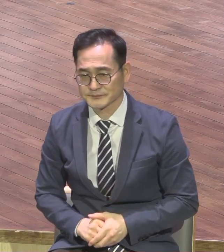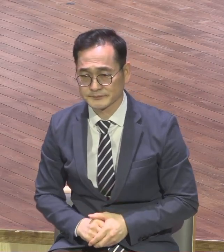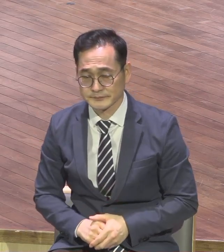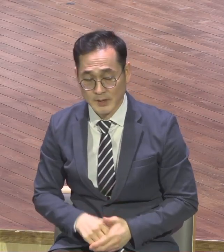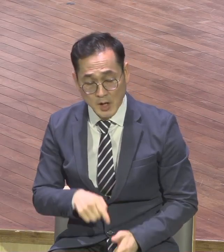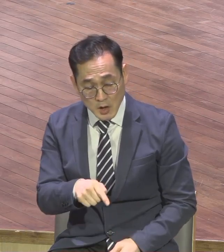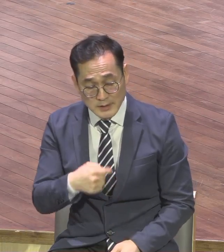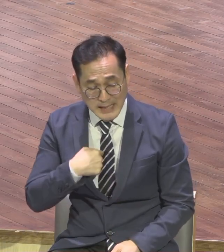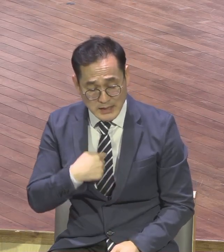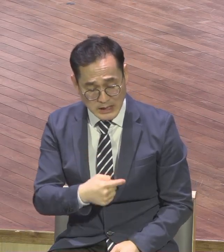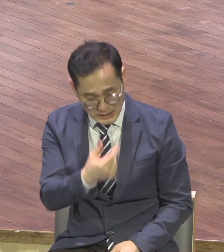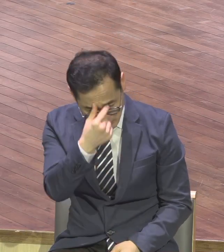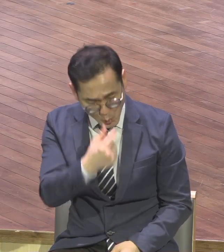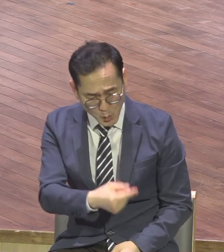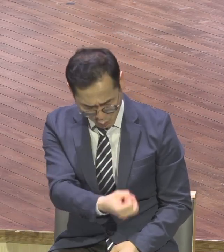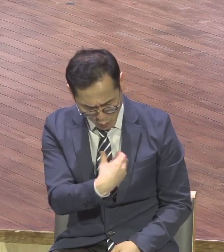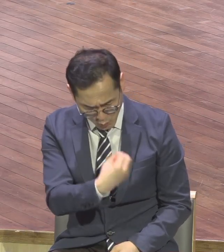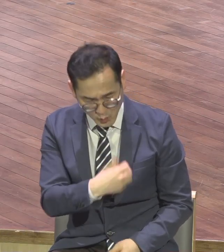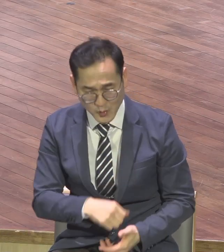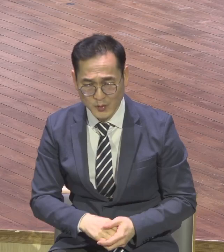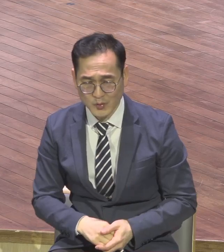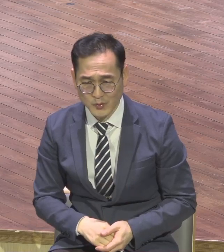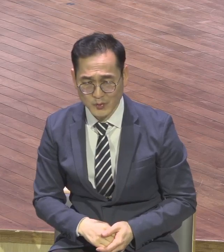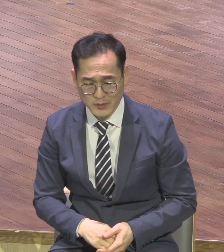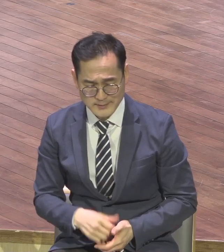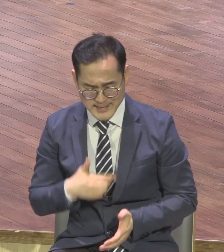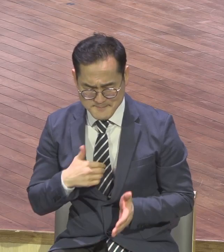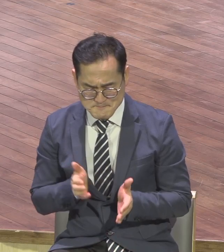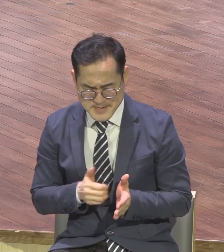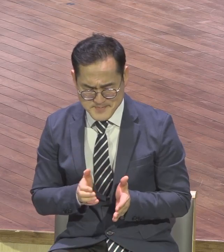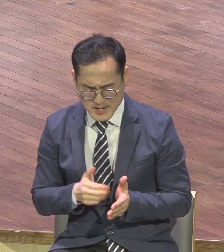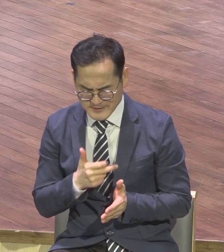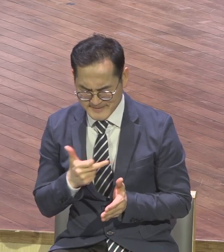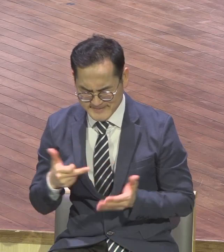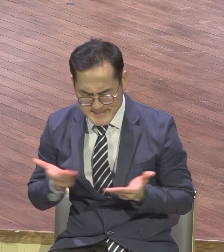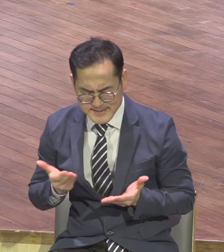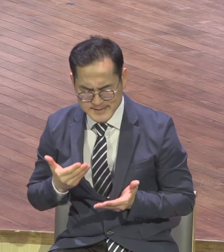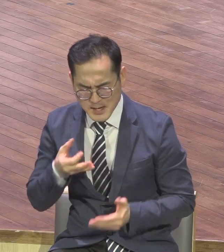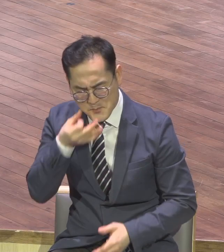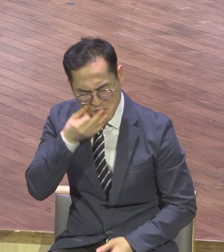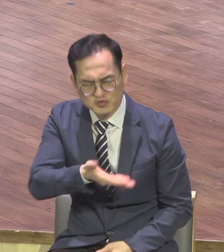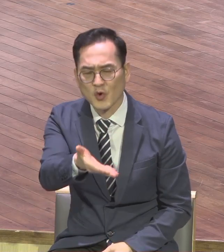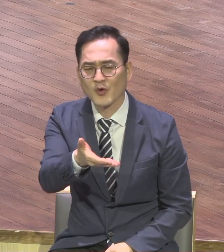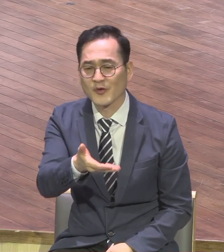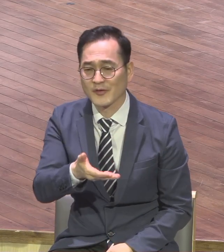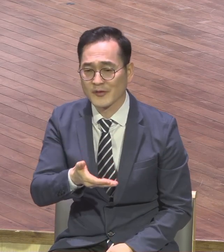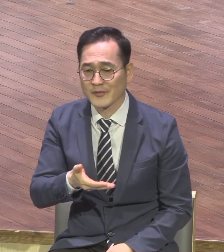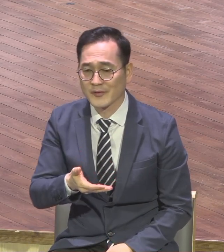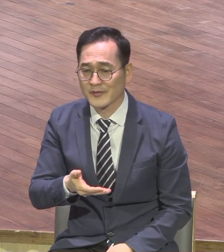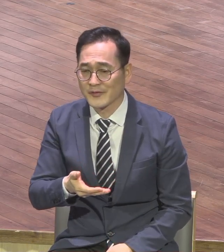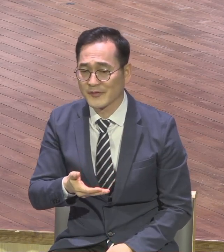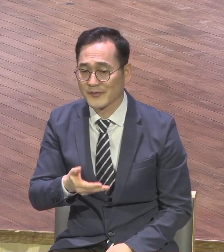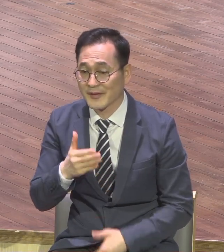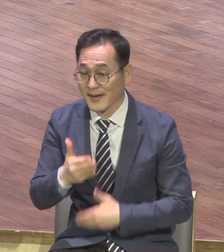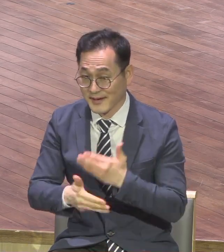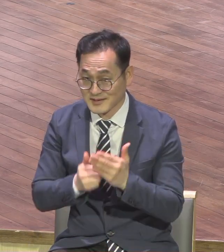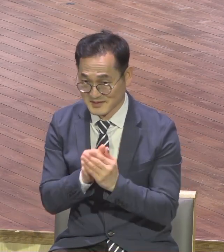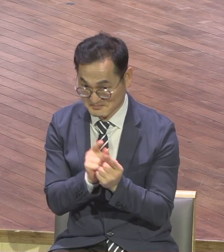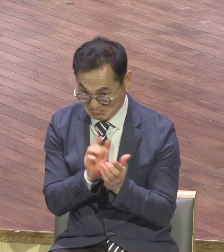내게 응답하겠고 너가 알지 못하는 크고 은밀한 일을 내게 보이리라 하나님께서는 감옥에